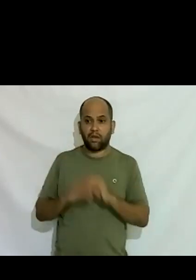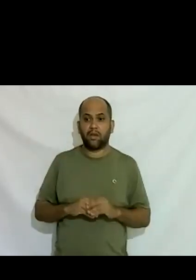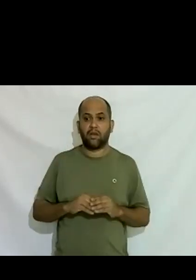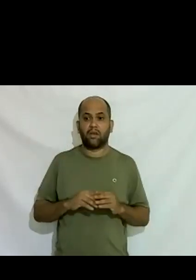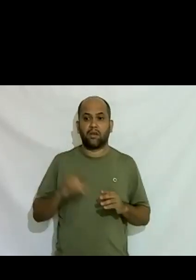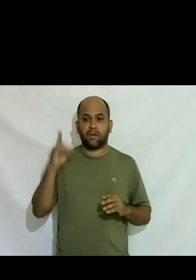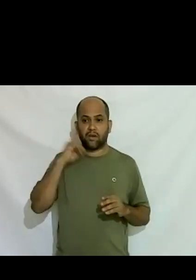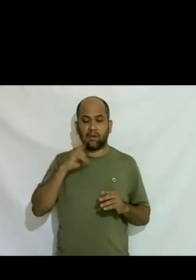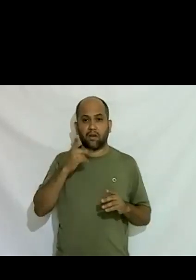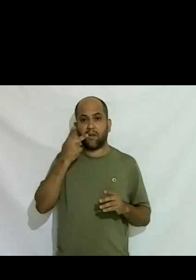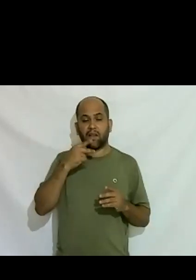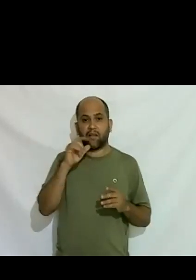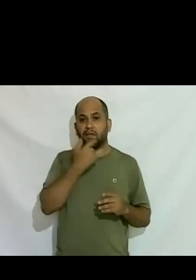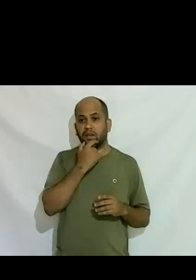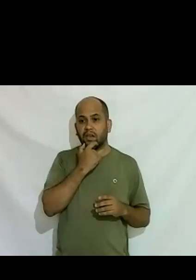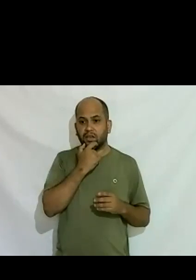eu falava inglês